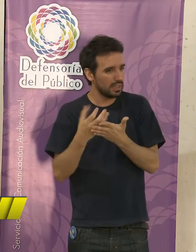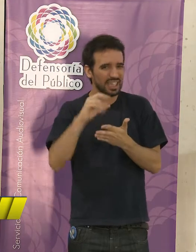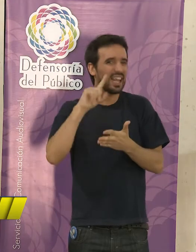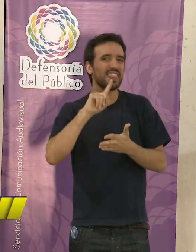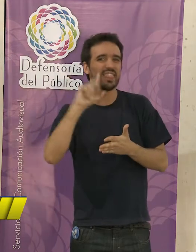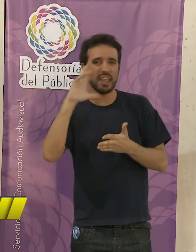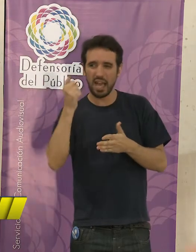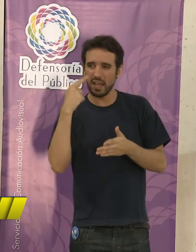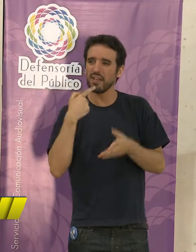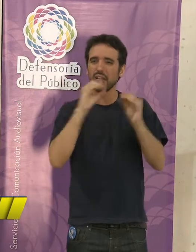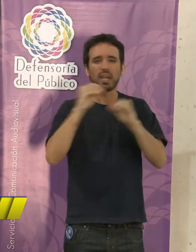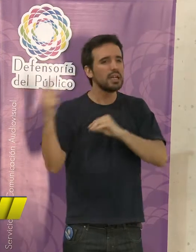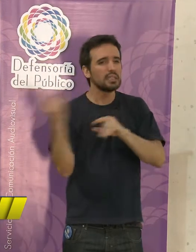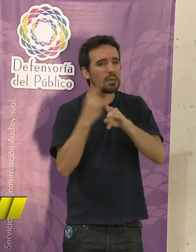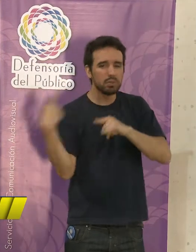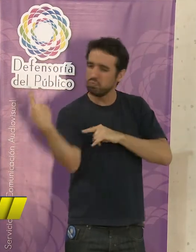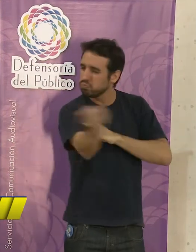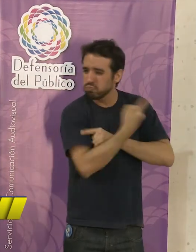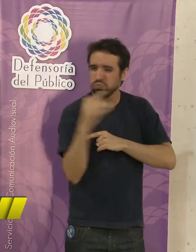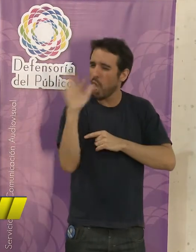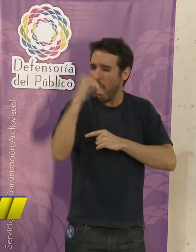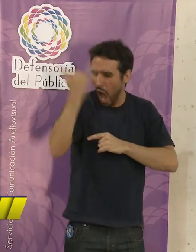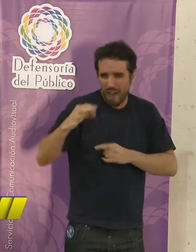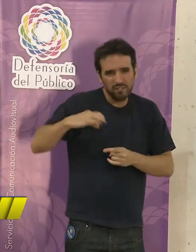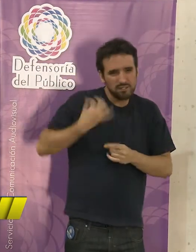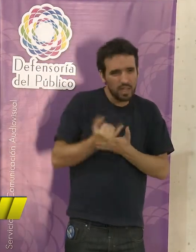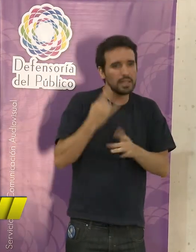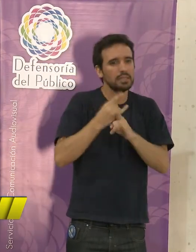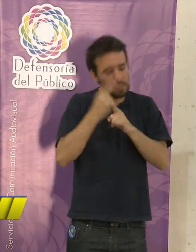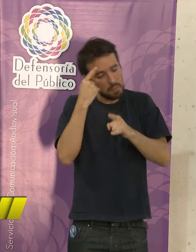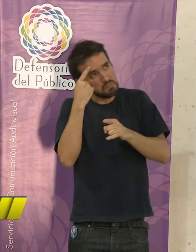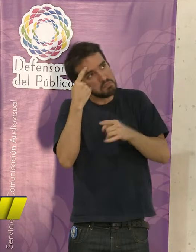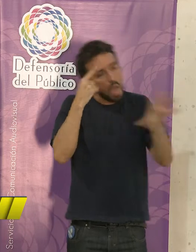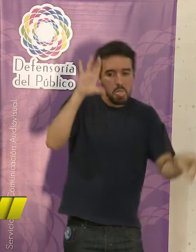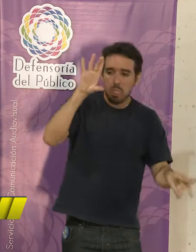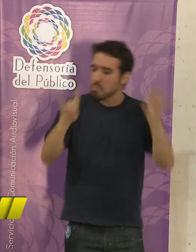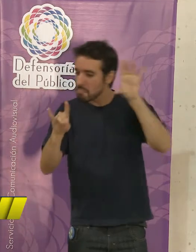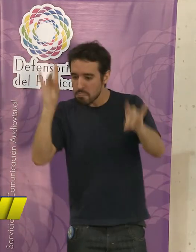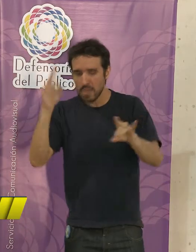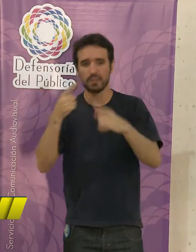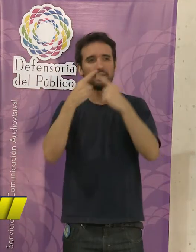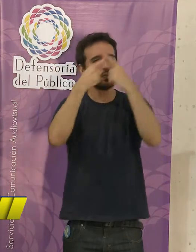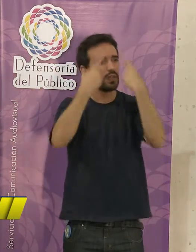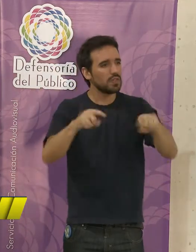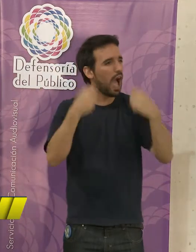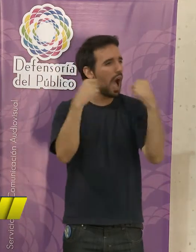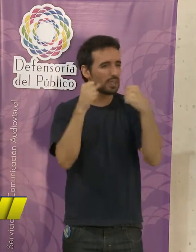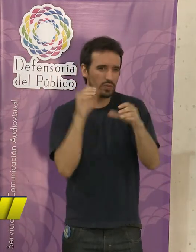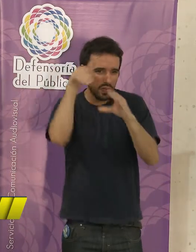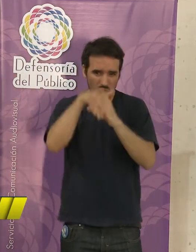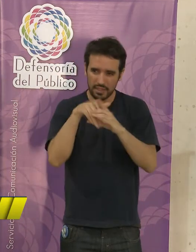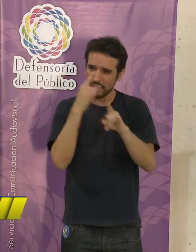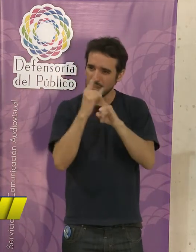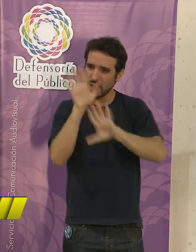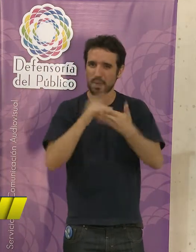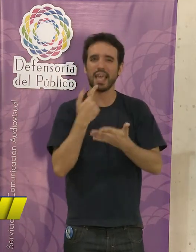es parte de nuestra vida cotidiana, siempre, o sea, todos los días estamos tomando decisiones, estamos en diferentes actividades que también